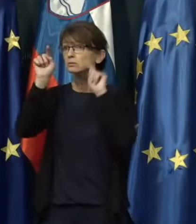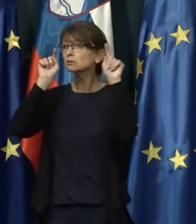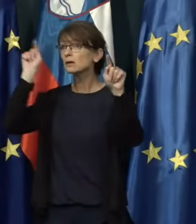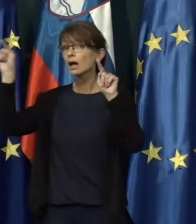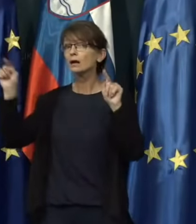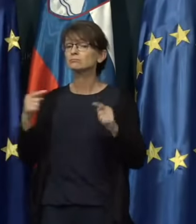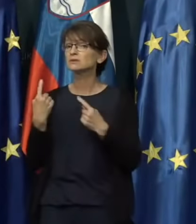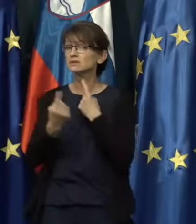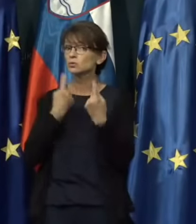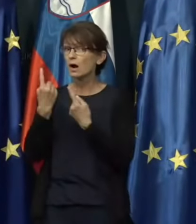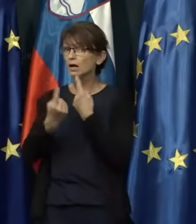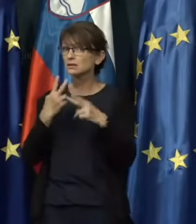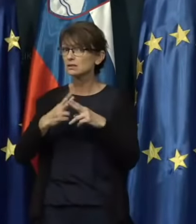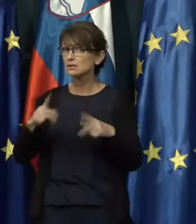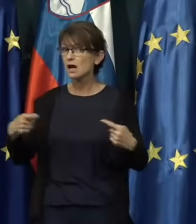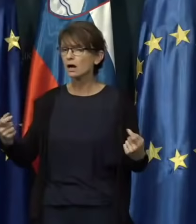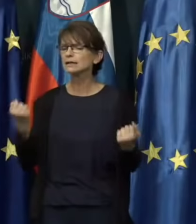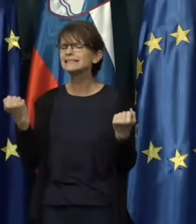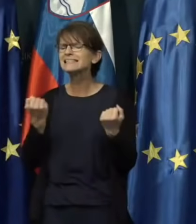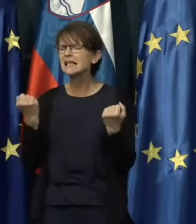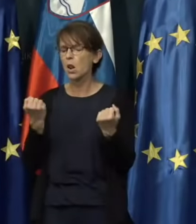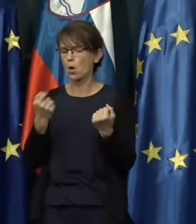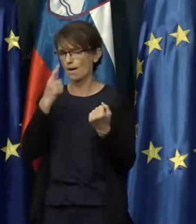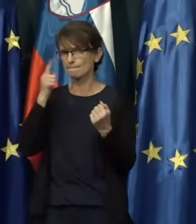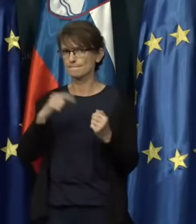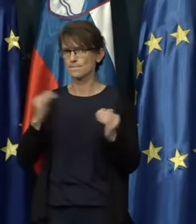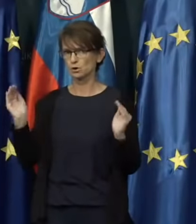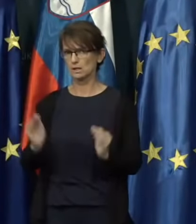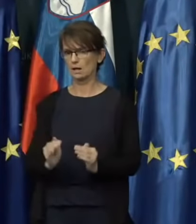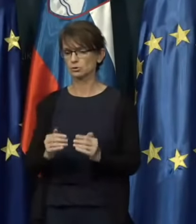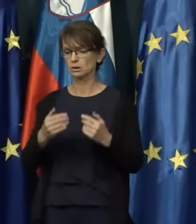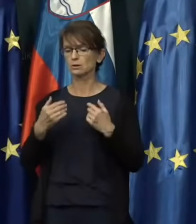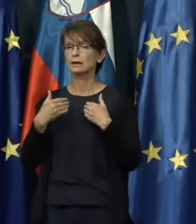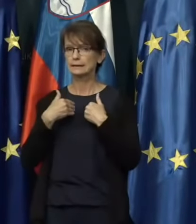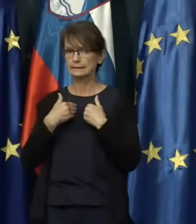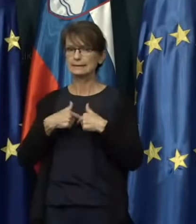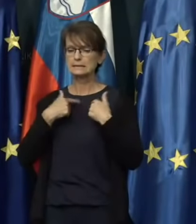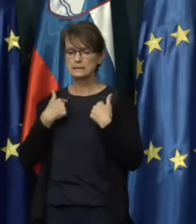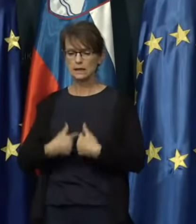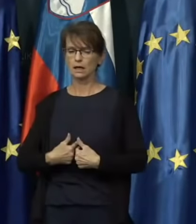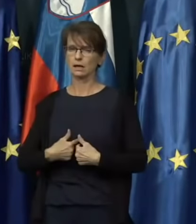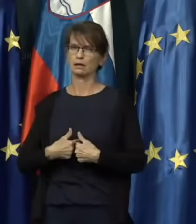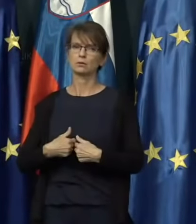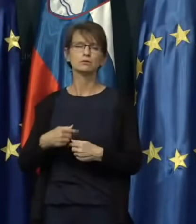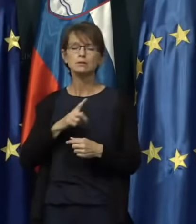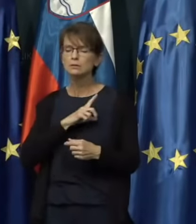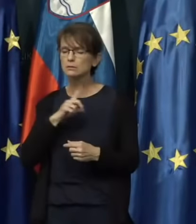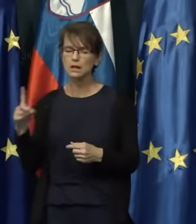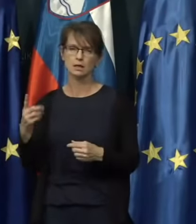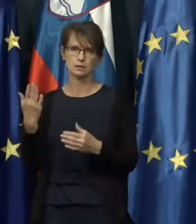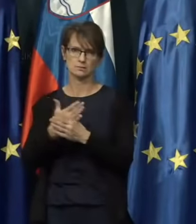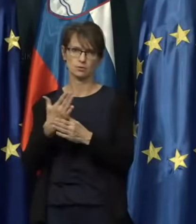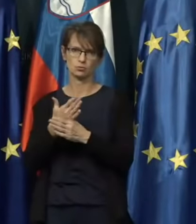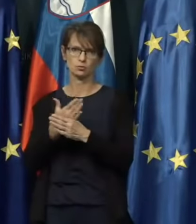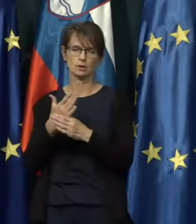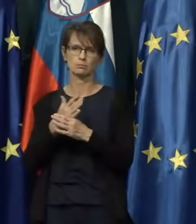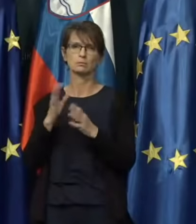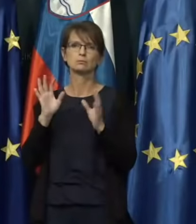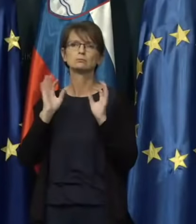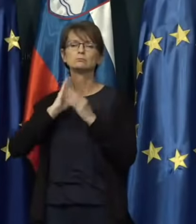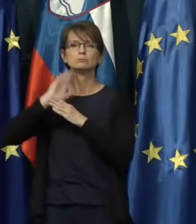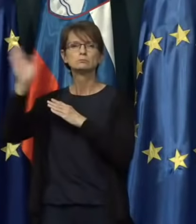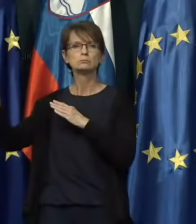situacija zagotovo zelo poslabšala. Jaz iskreno odsvetujem kakršno koli pot v Latinsko Ameriko.